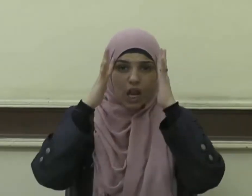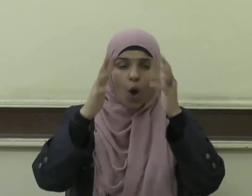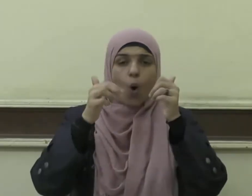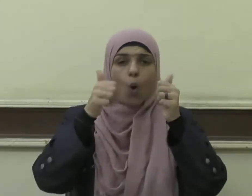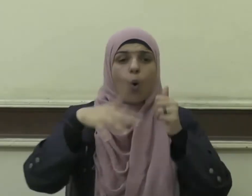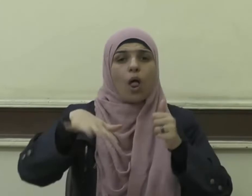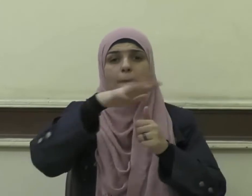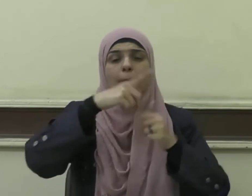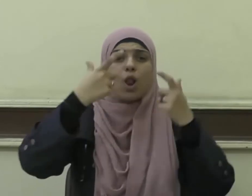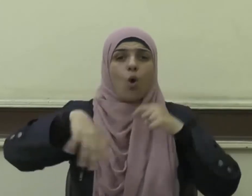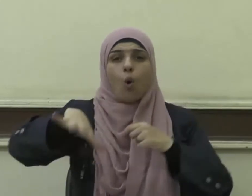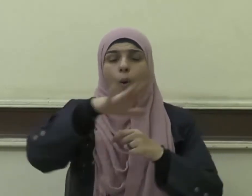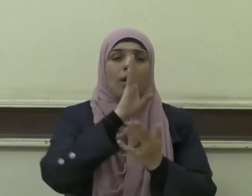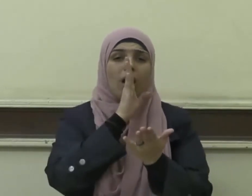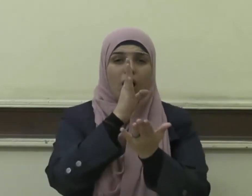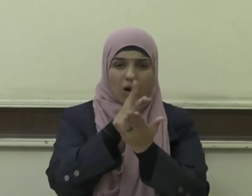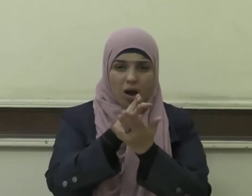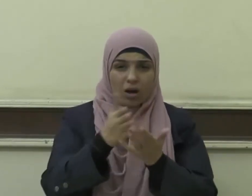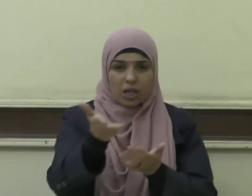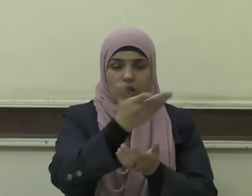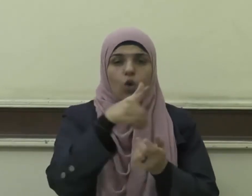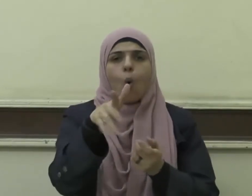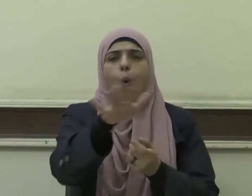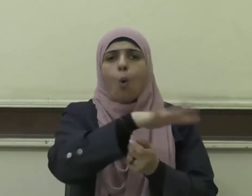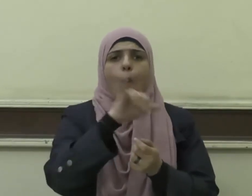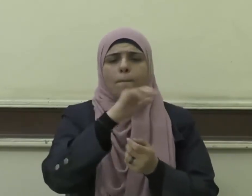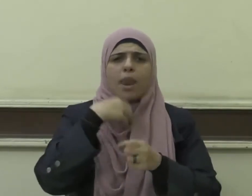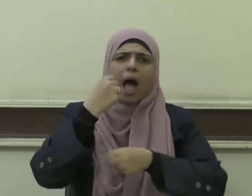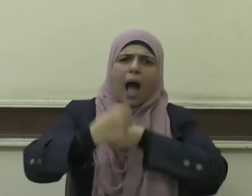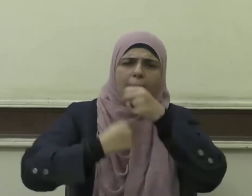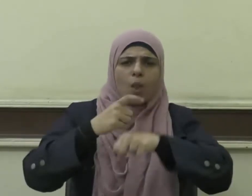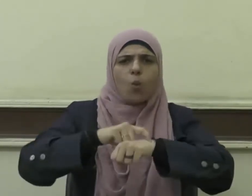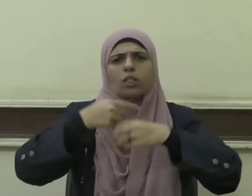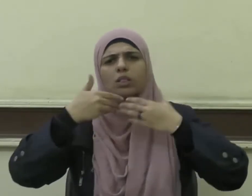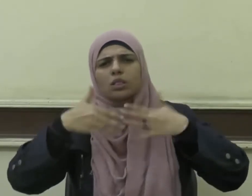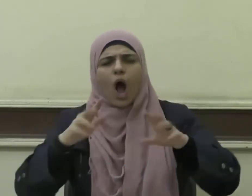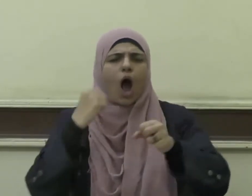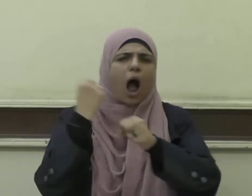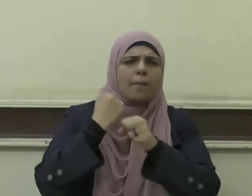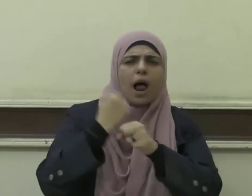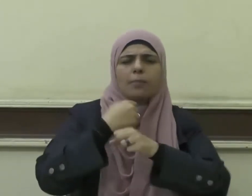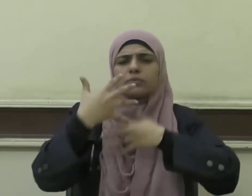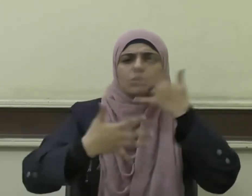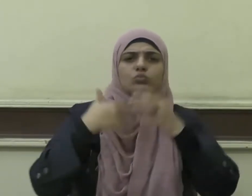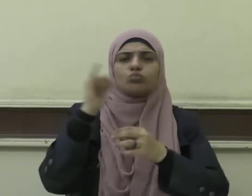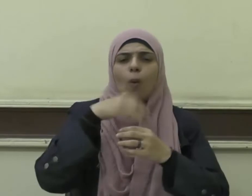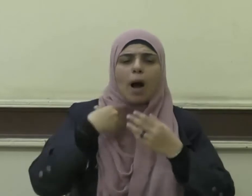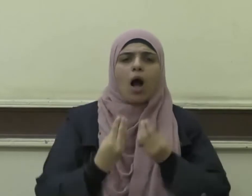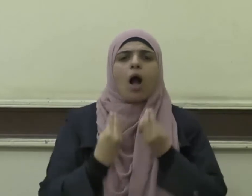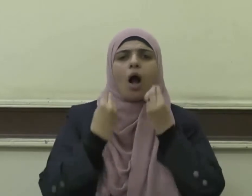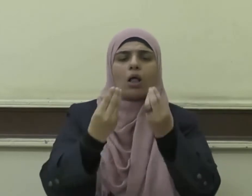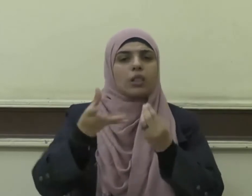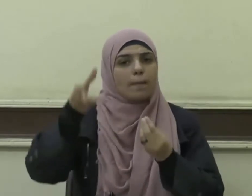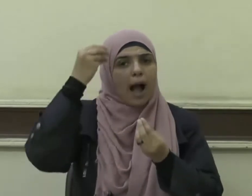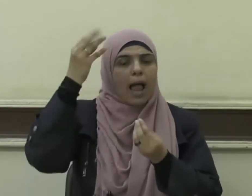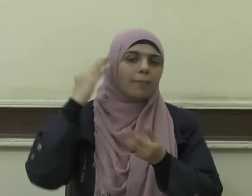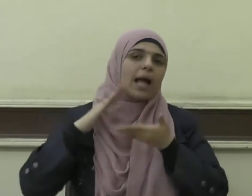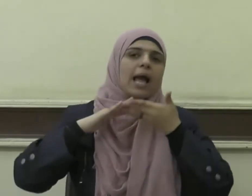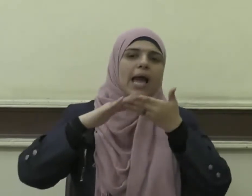الحقيقيين هم من بذلوا وقتهم وجهدهم وقدموا علمهم خدمة لدينهم